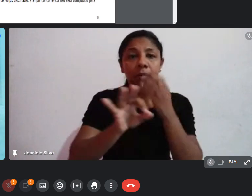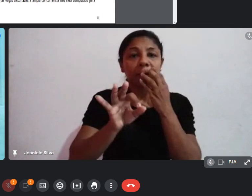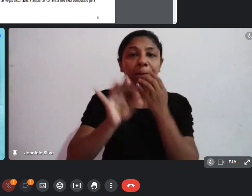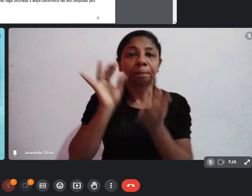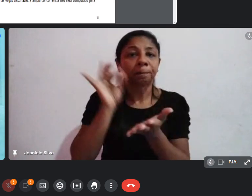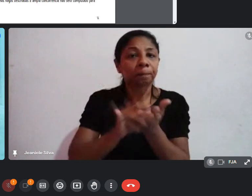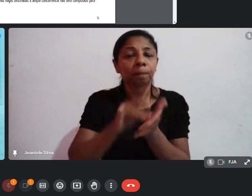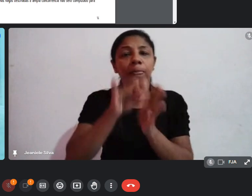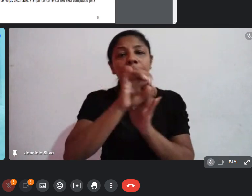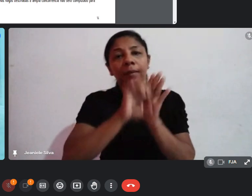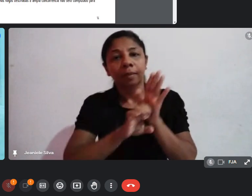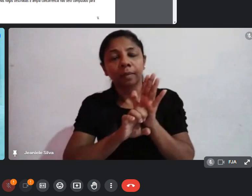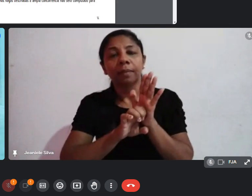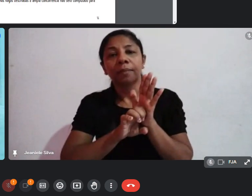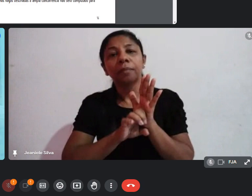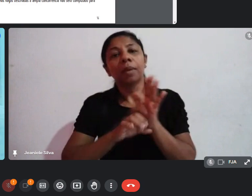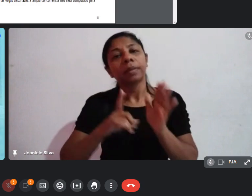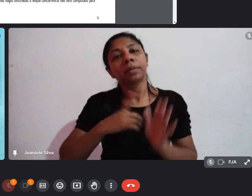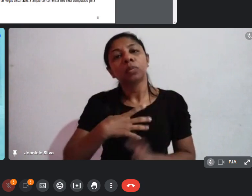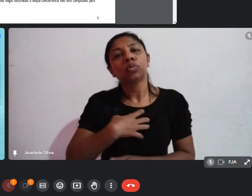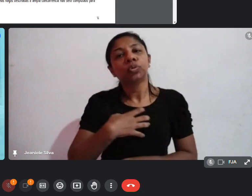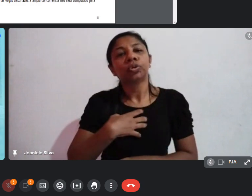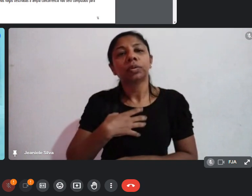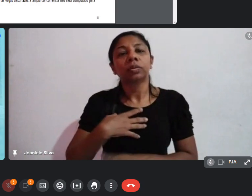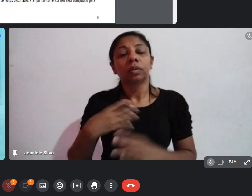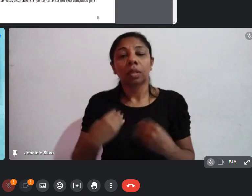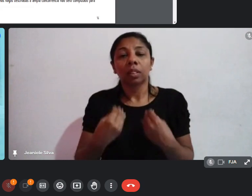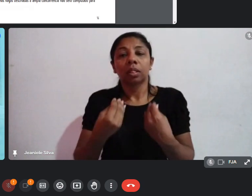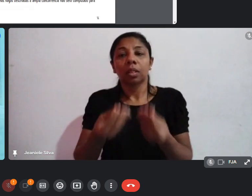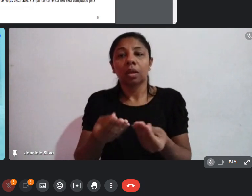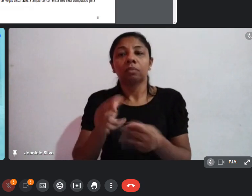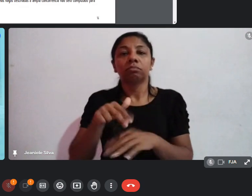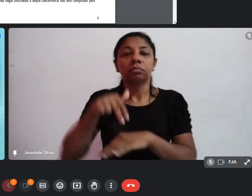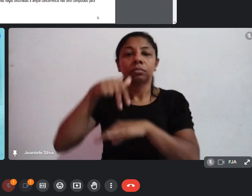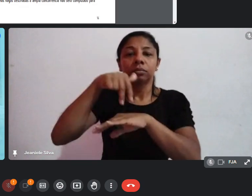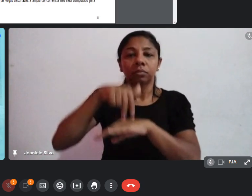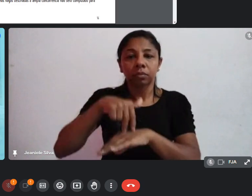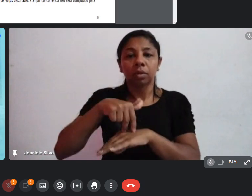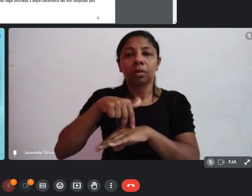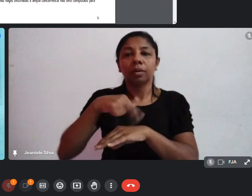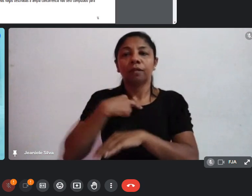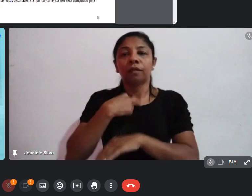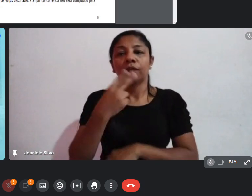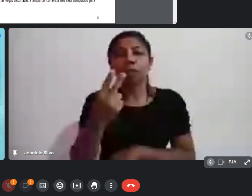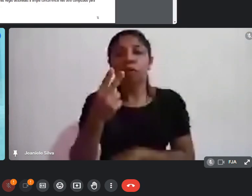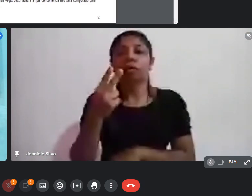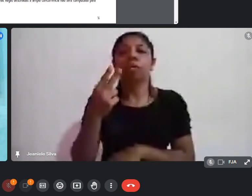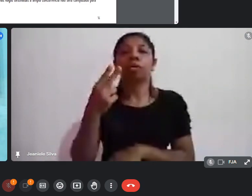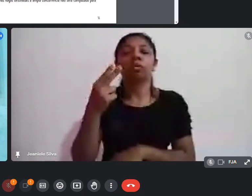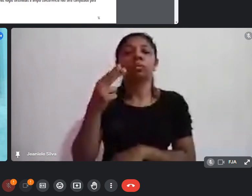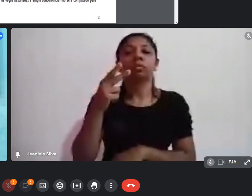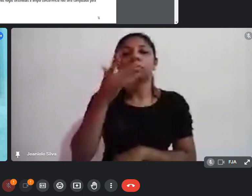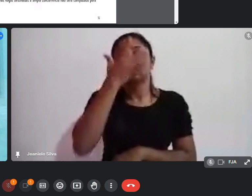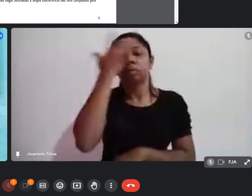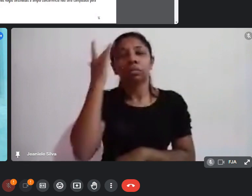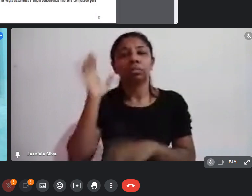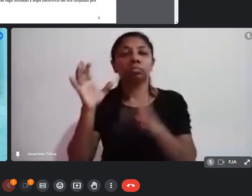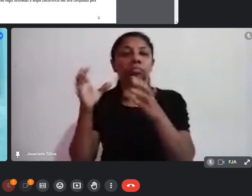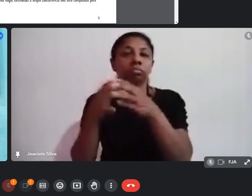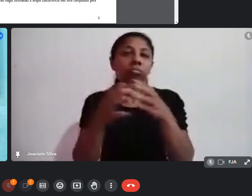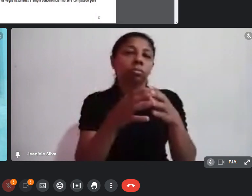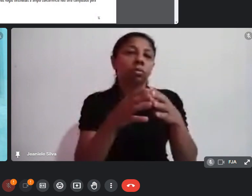Mas, de alguma forma, a gente tem que dar veias e voz a esses públicos que estão historicamente silenciados.